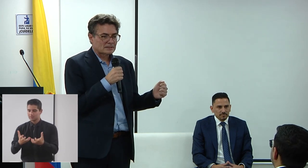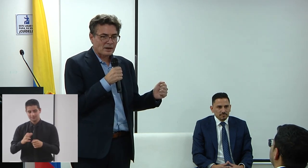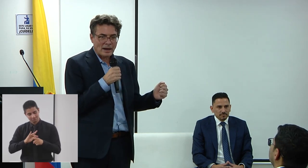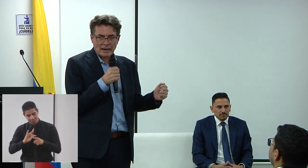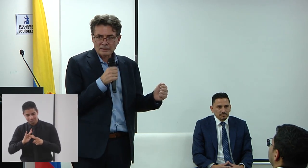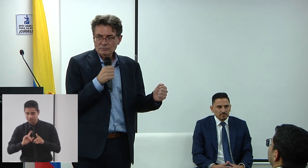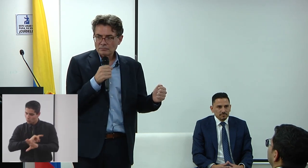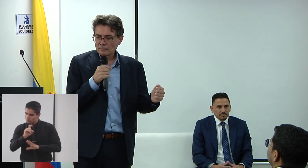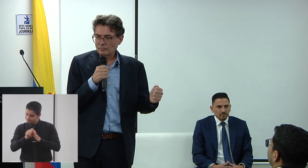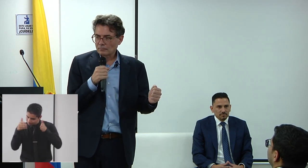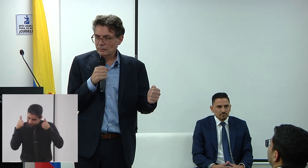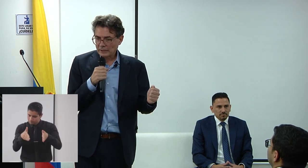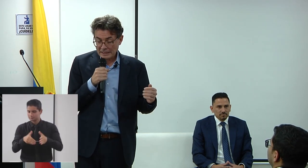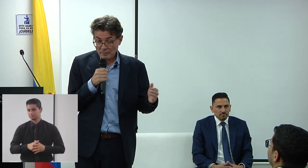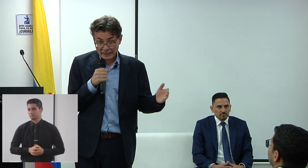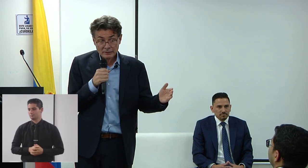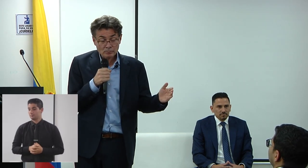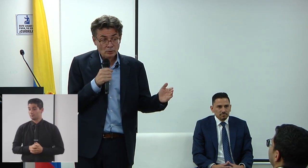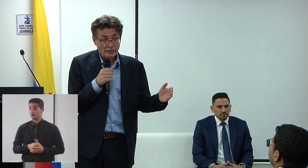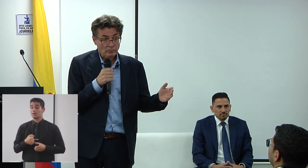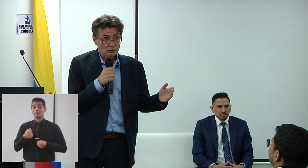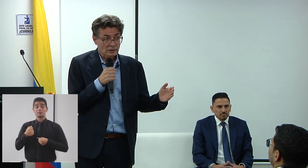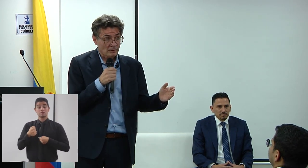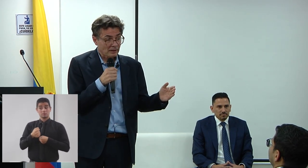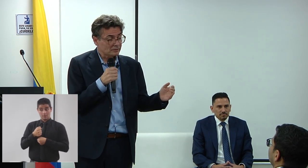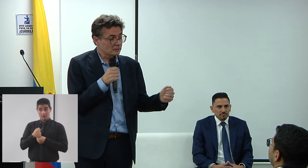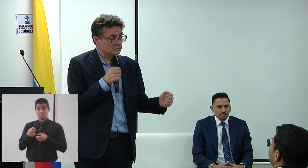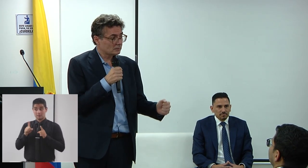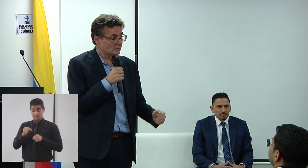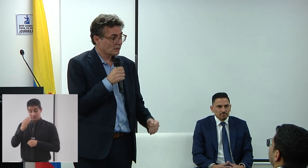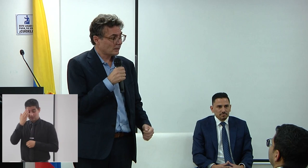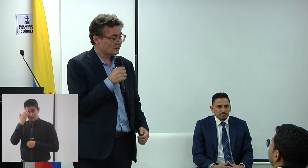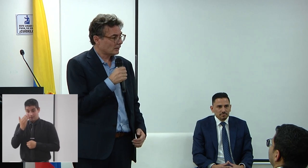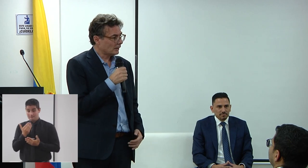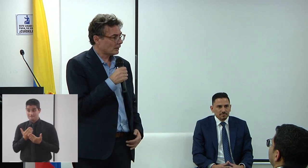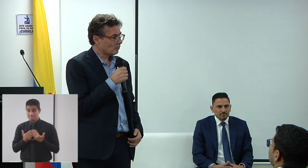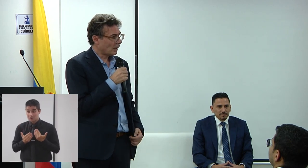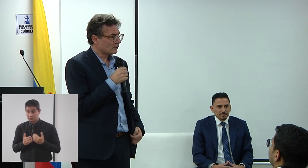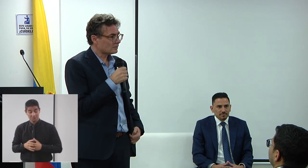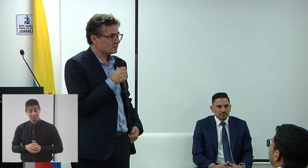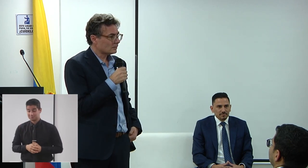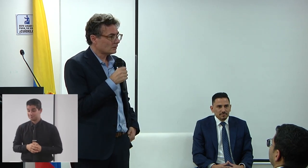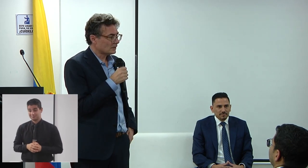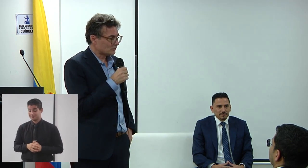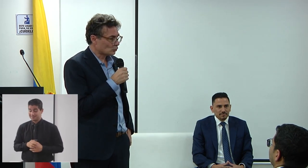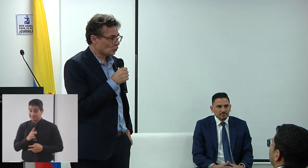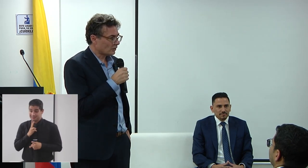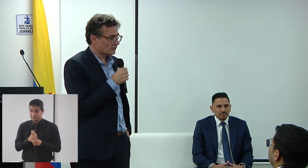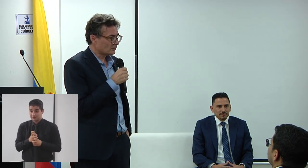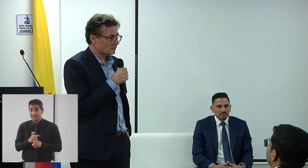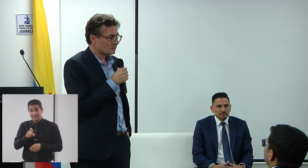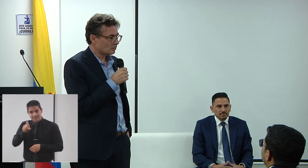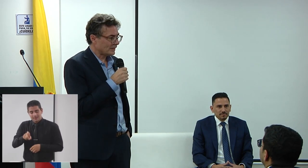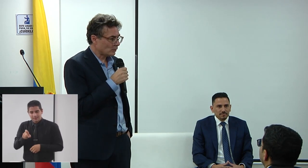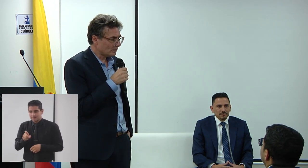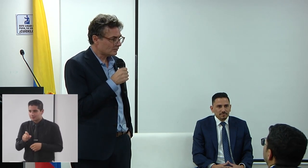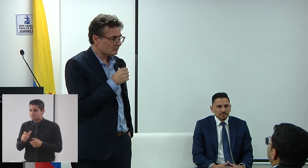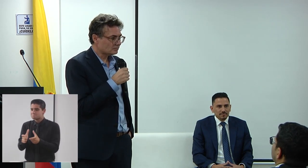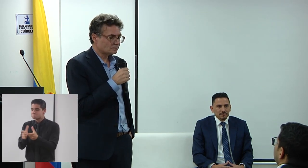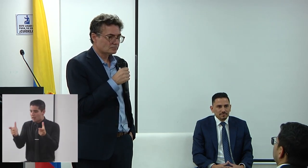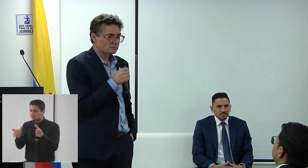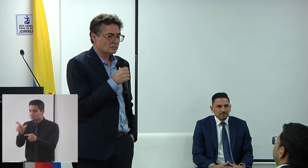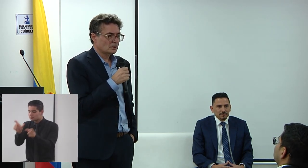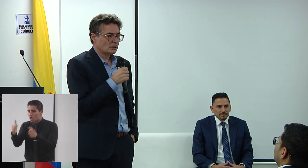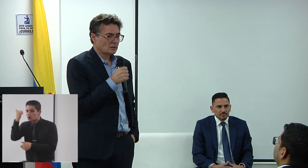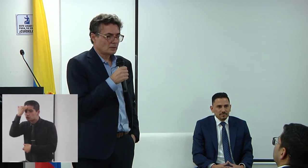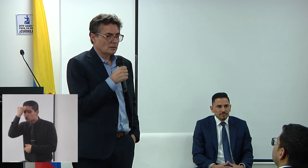de trabajar en el margen, porque no es un tema fácil, en tener más instructores bilingües,